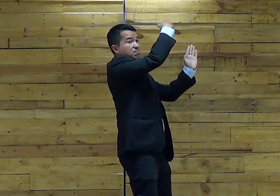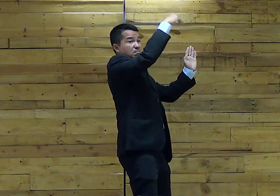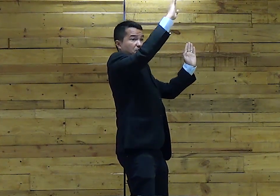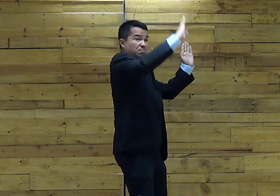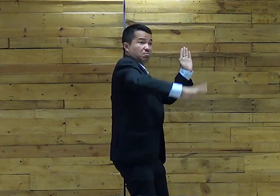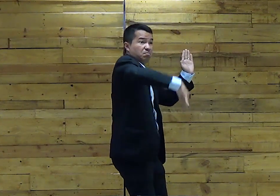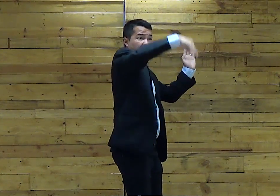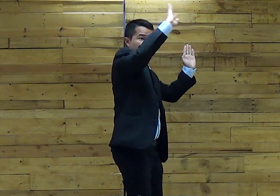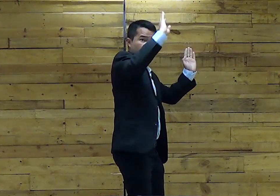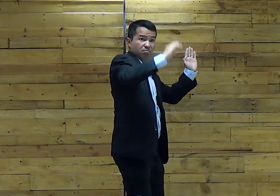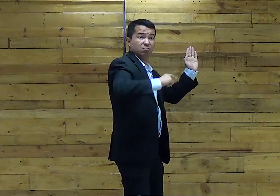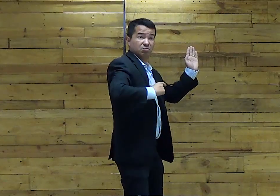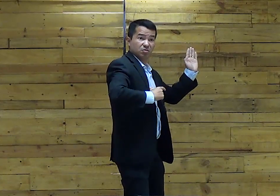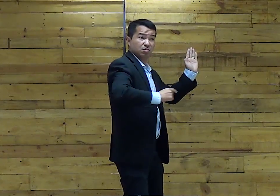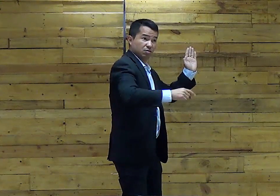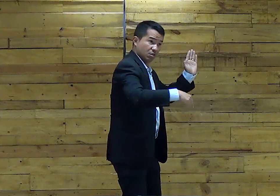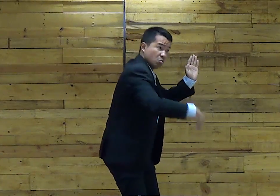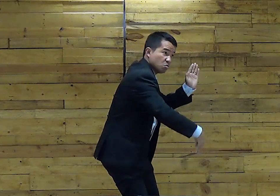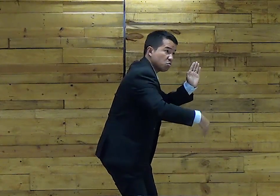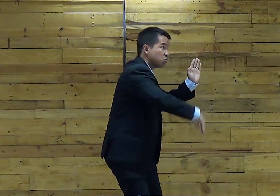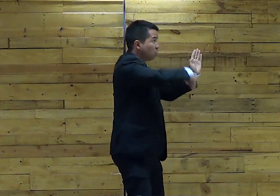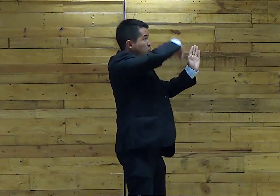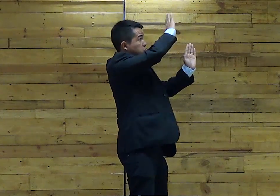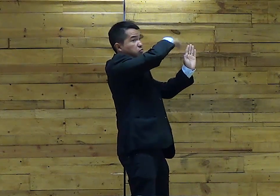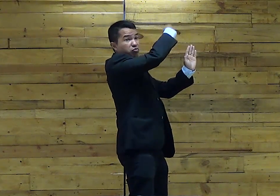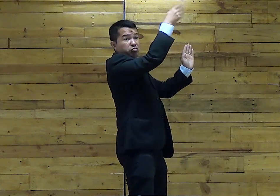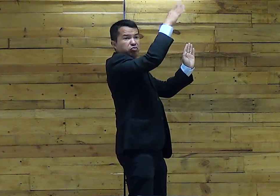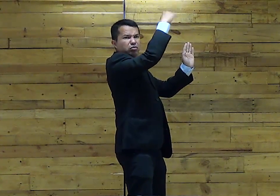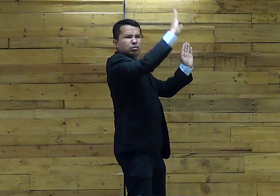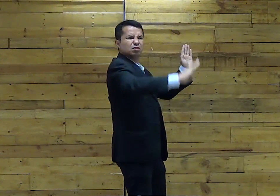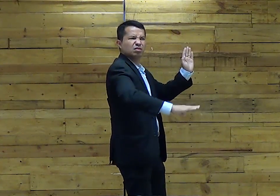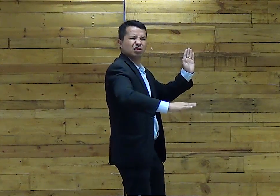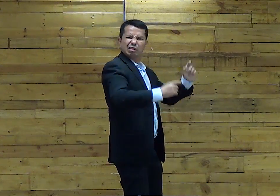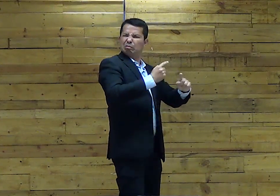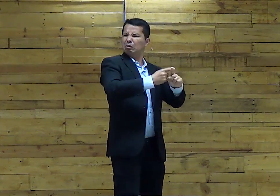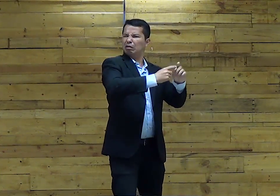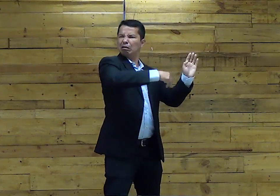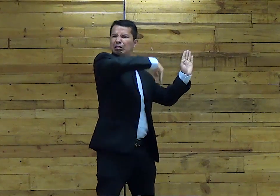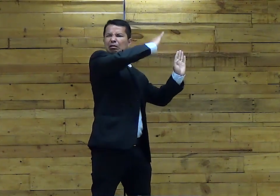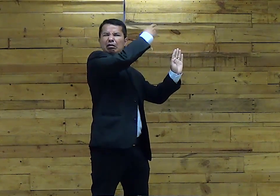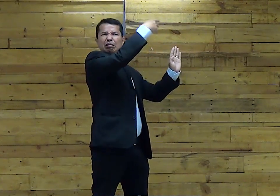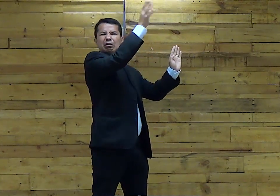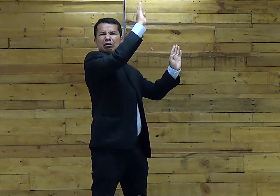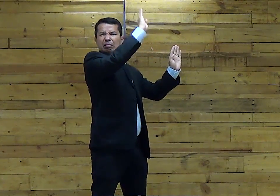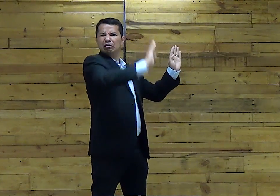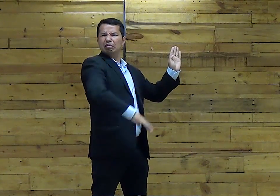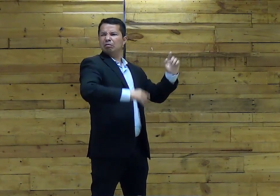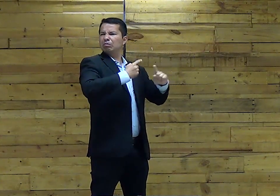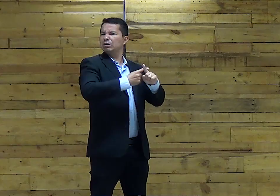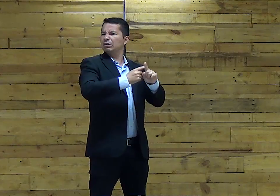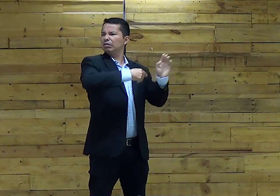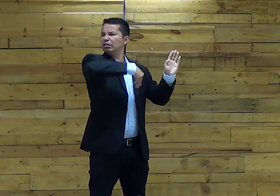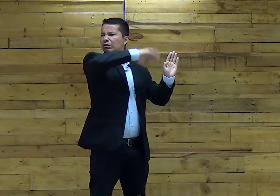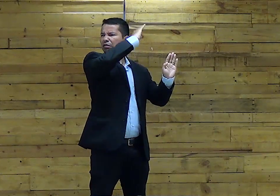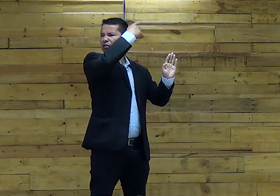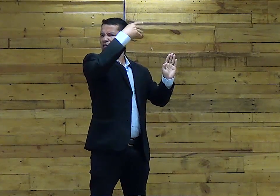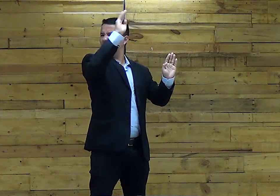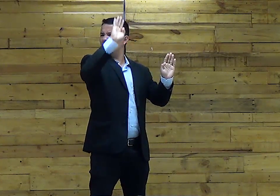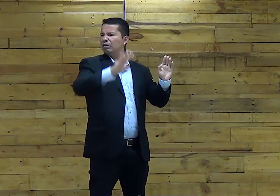Pintasse Os umbrais Da sua casa Pintasse ali A porta De entrada Pra